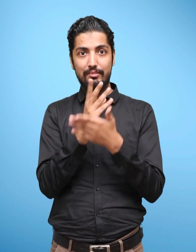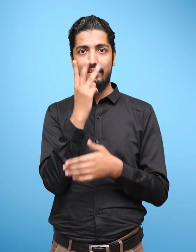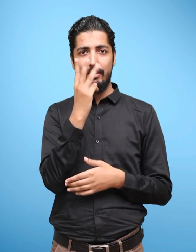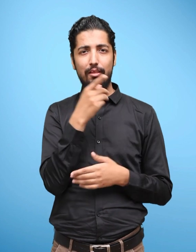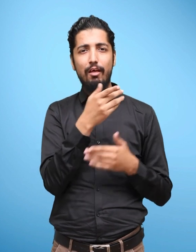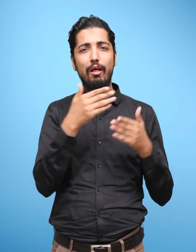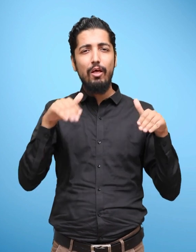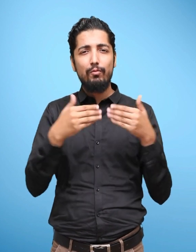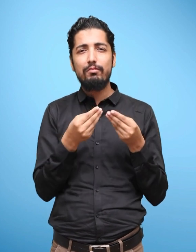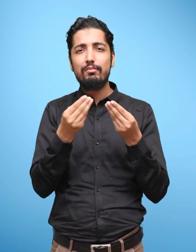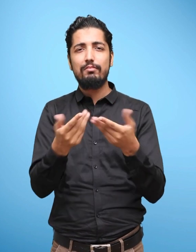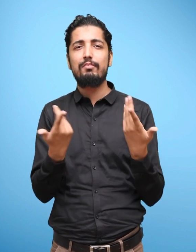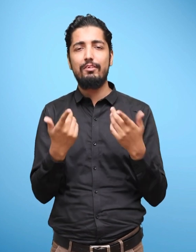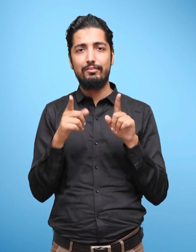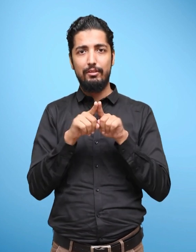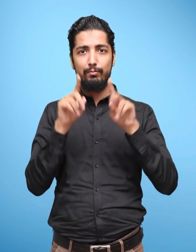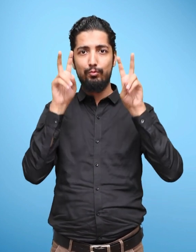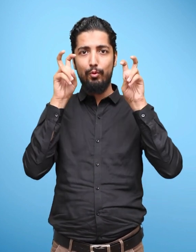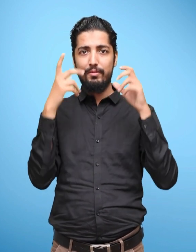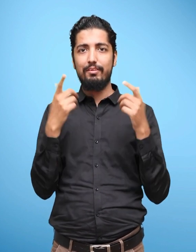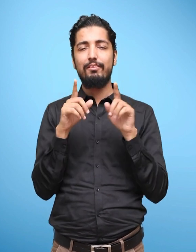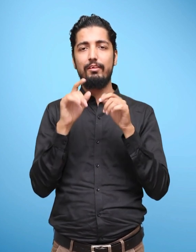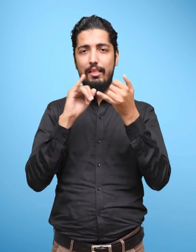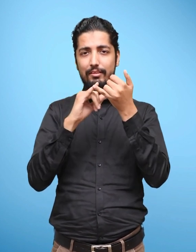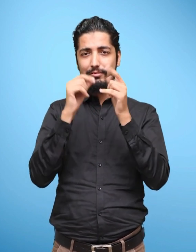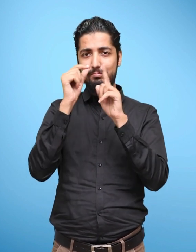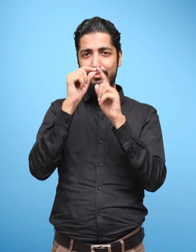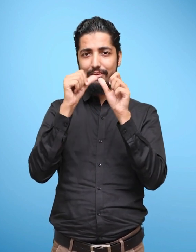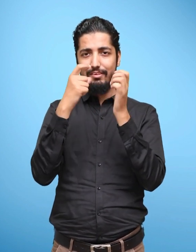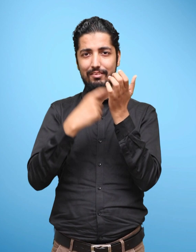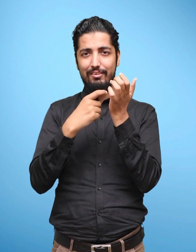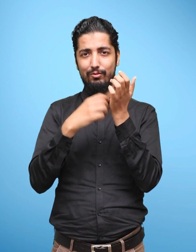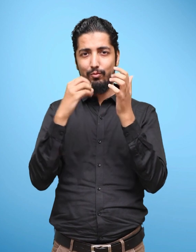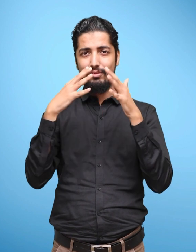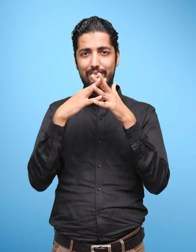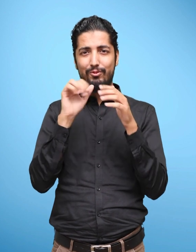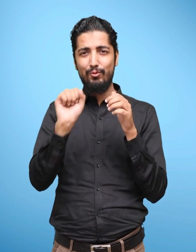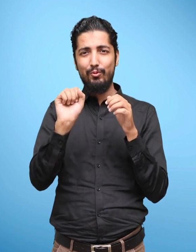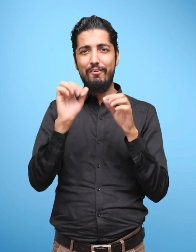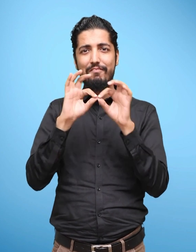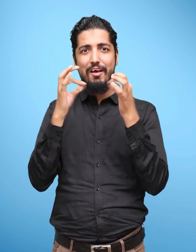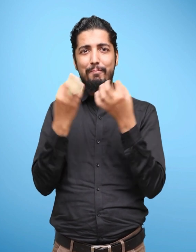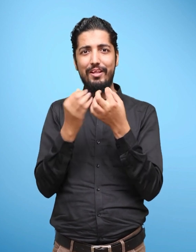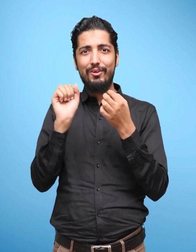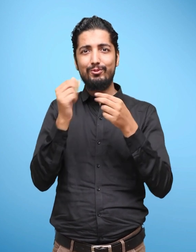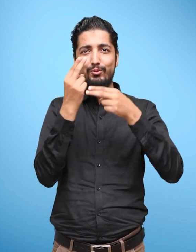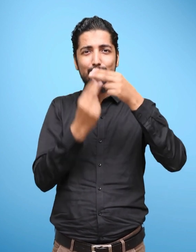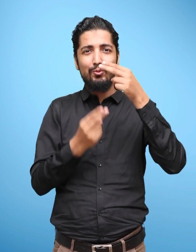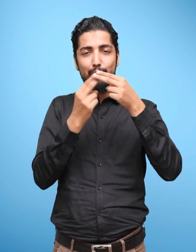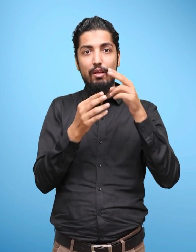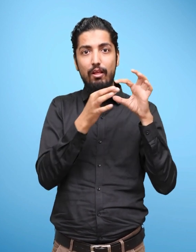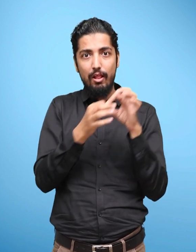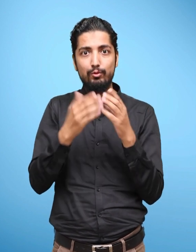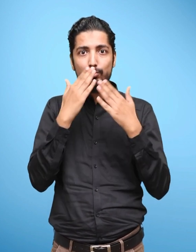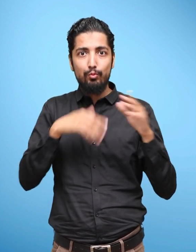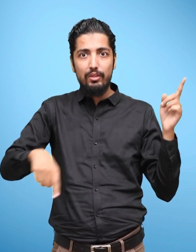Chapter 3 Introduces young learners to the concept of family. Through a story of a